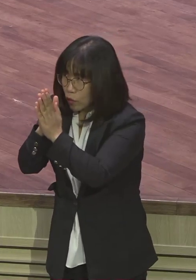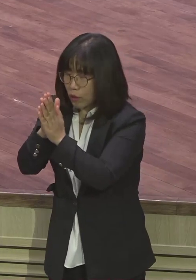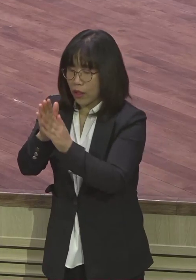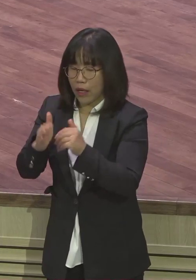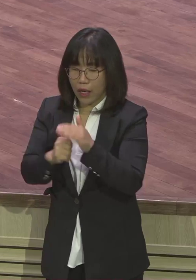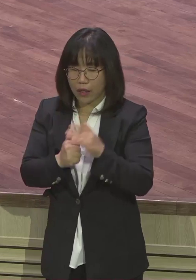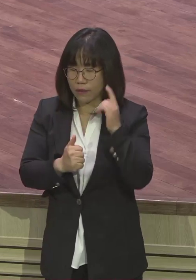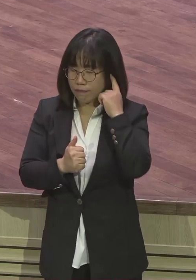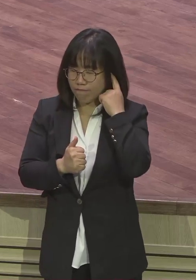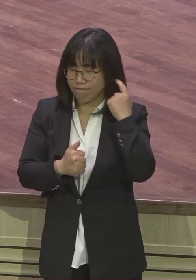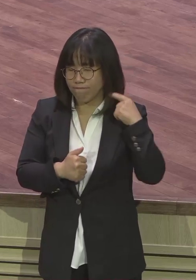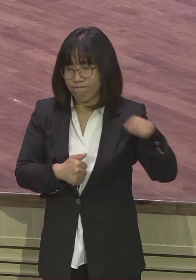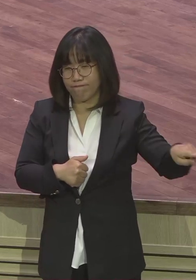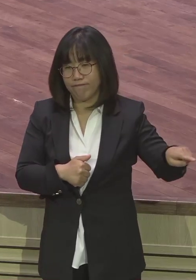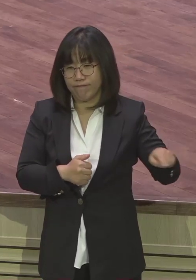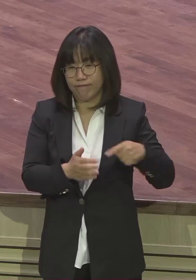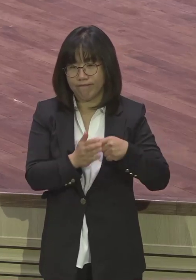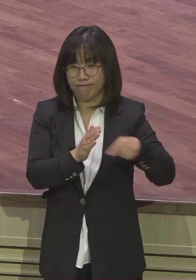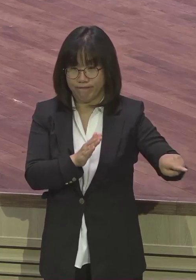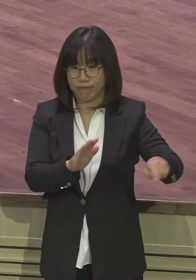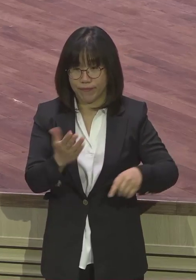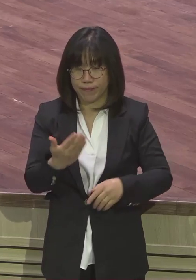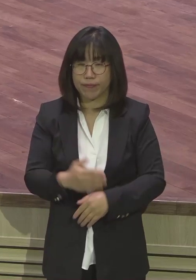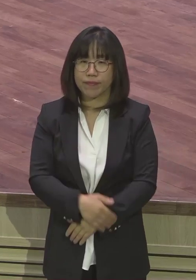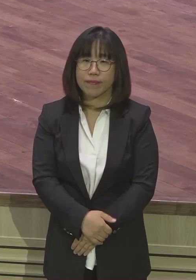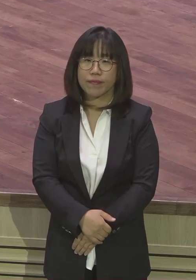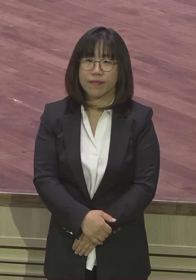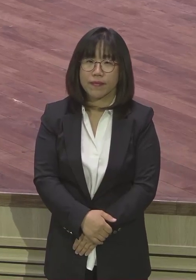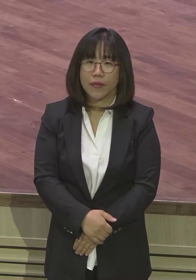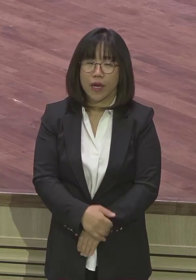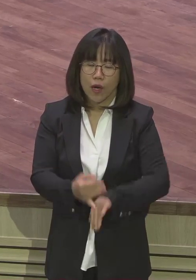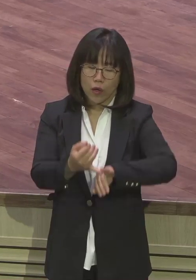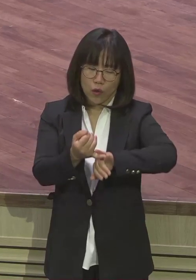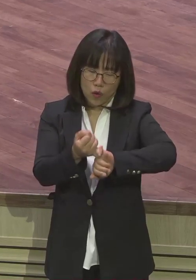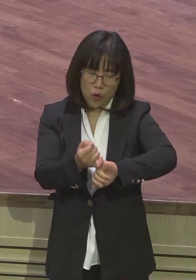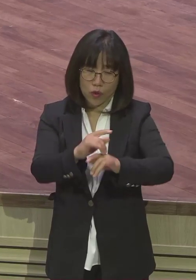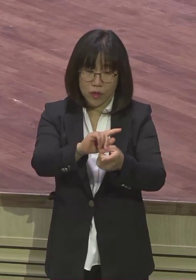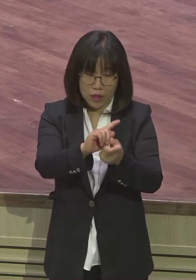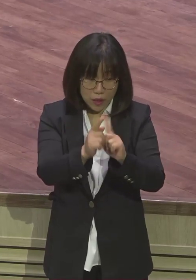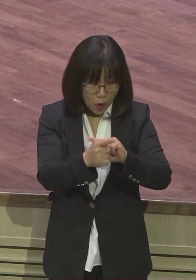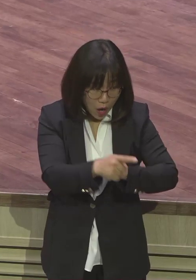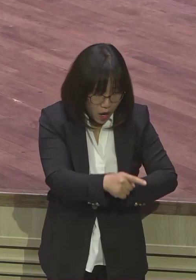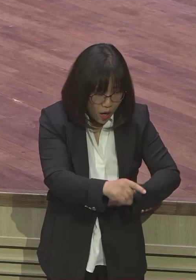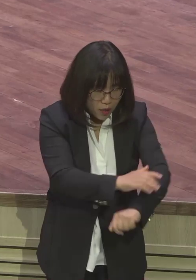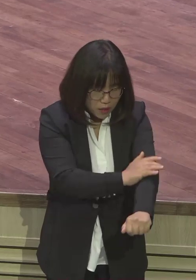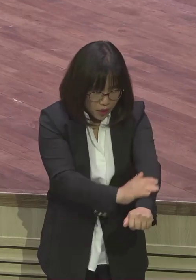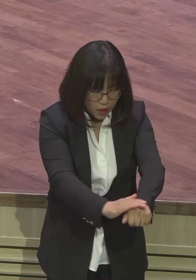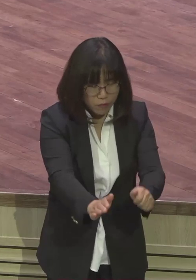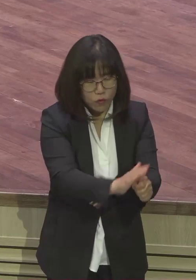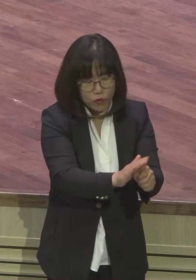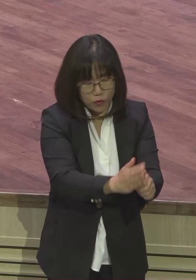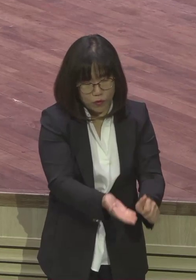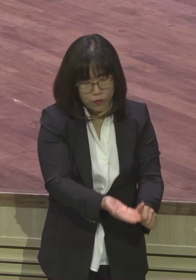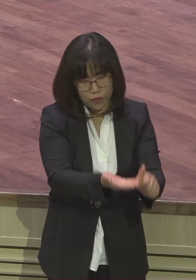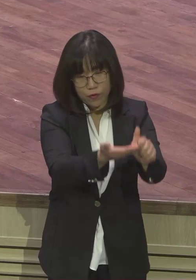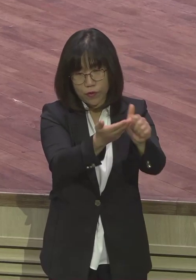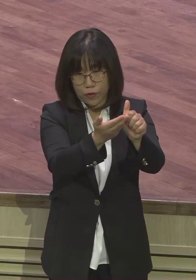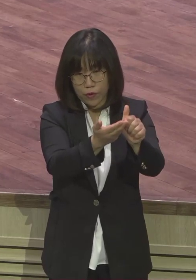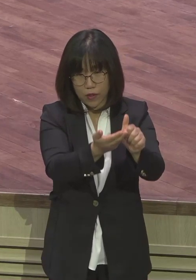우리는요. 이제 서로를 살리는 선택과 결단하시기 바랍니다. 서로 세워주고 서로 인정하고 서로 칭찬하고 서로